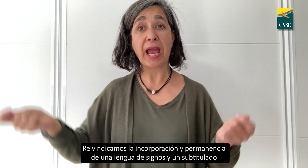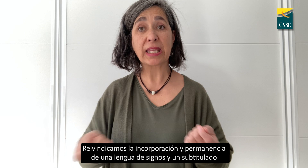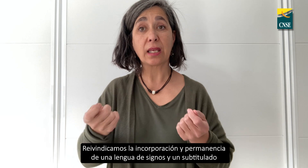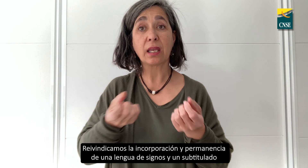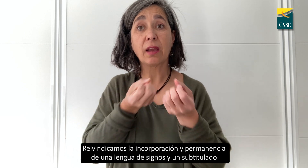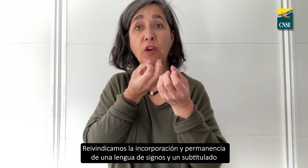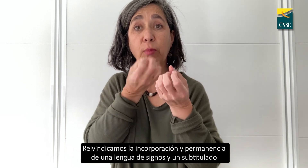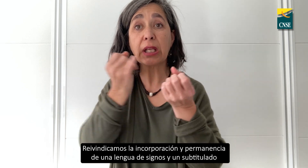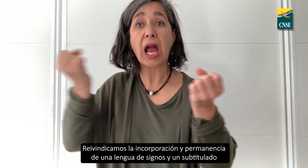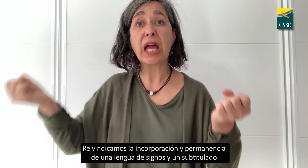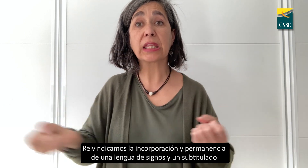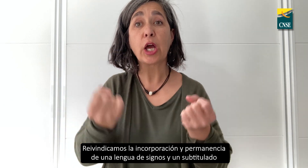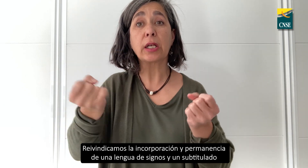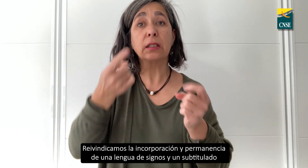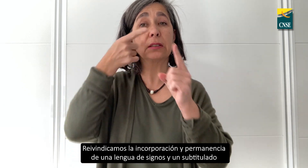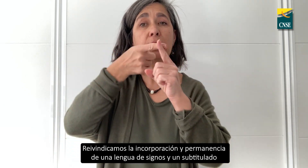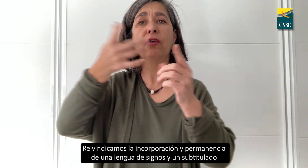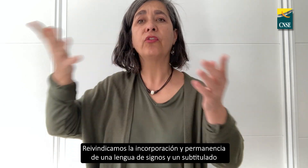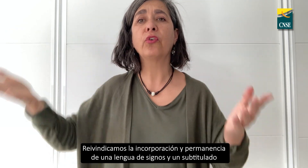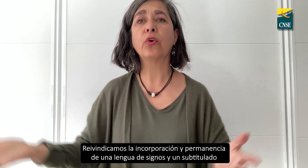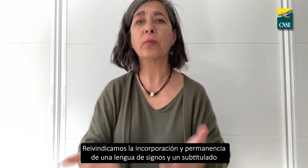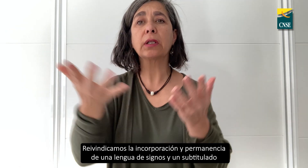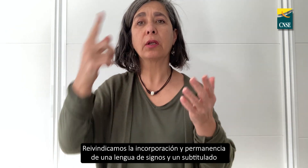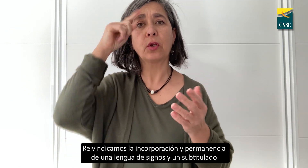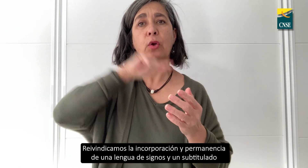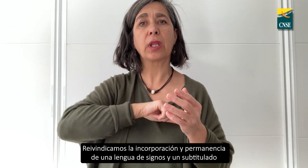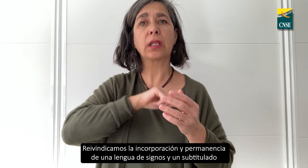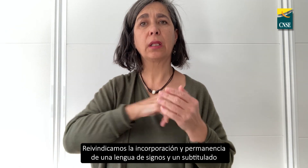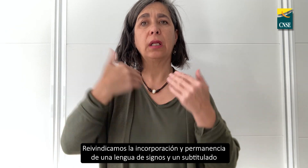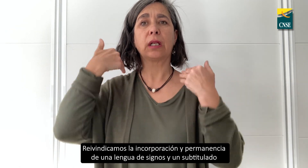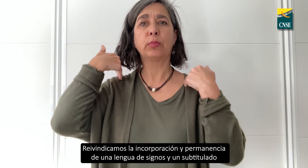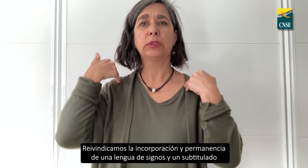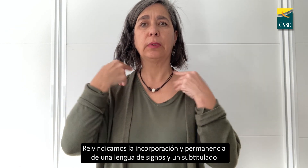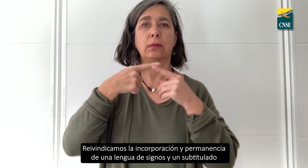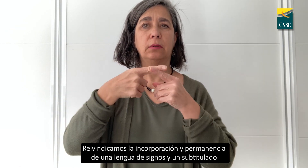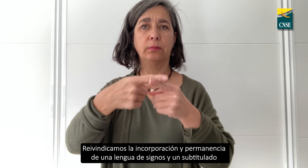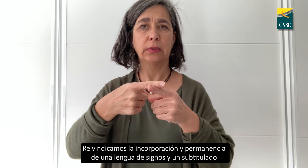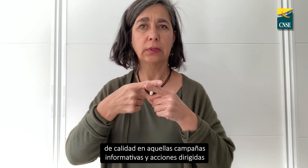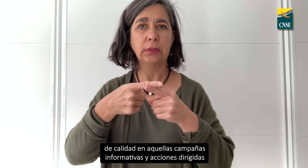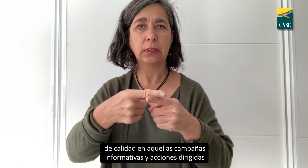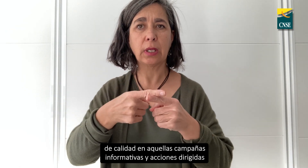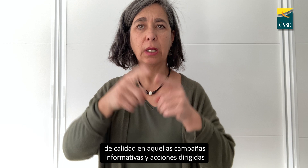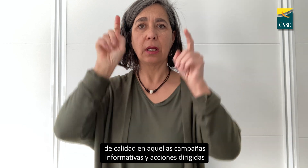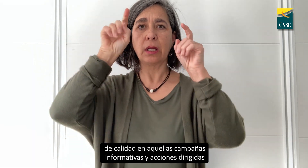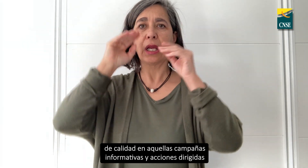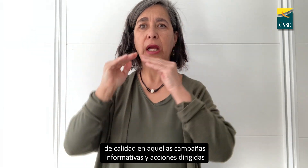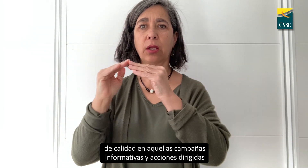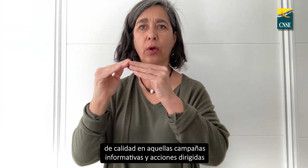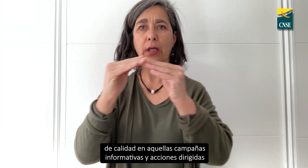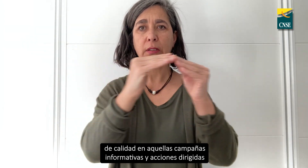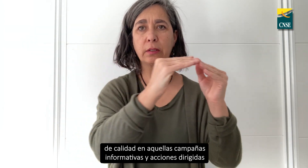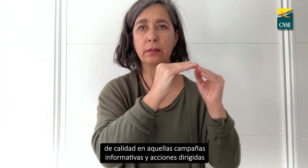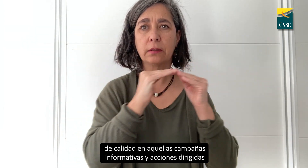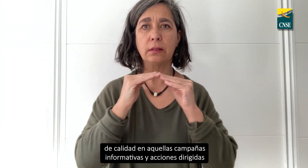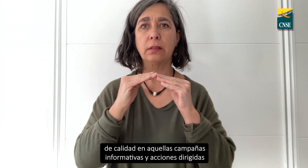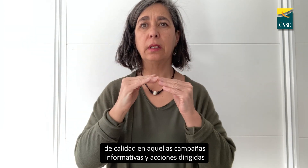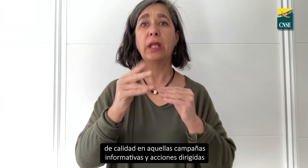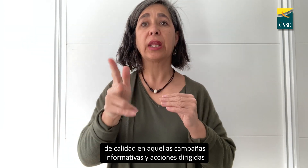Reivindicamos la incorporación y permanencia de una lengua de signos y un subtitulado de calidad en aquellas campañas informativas